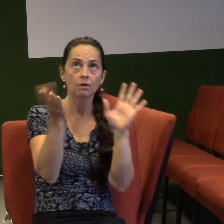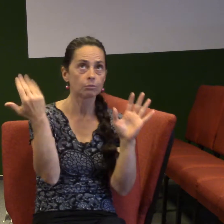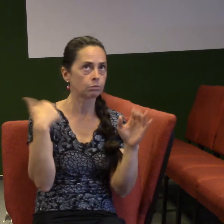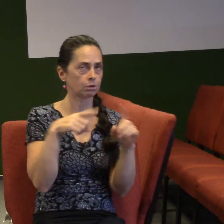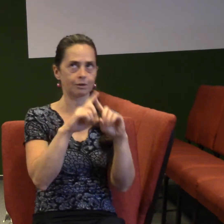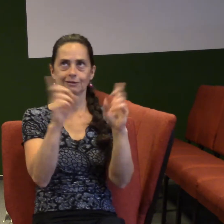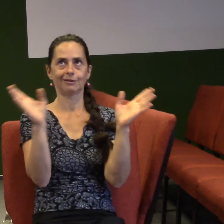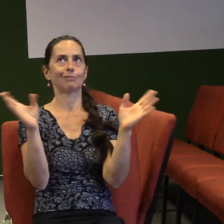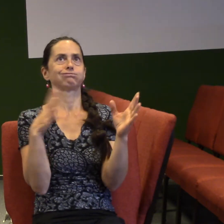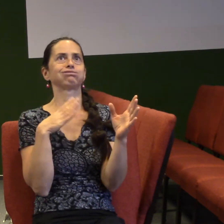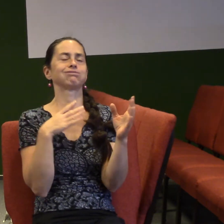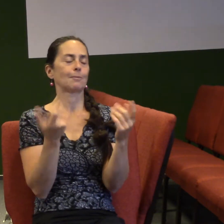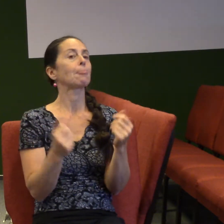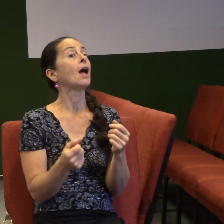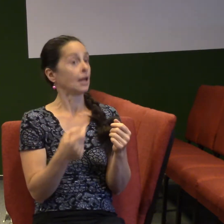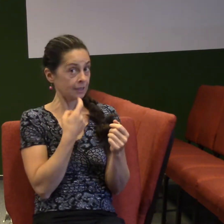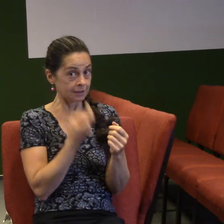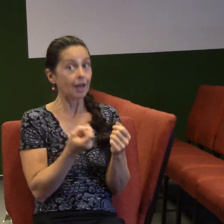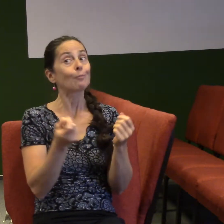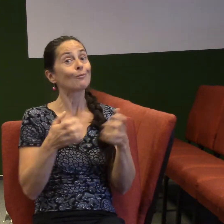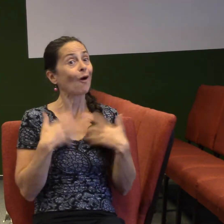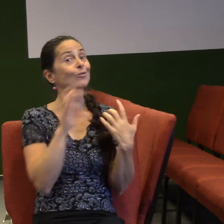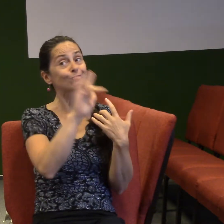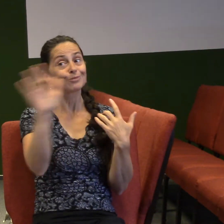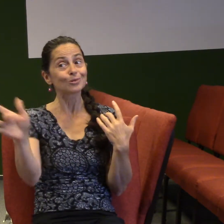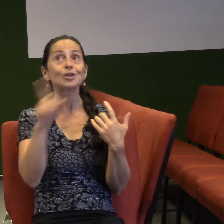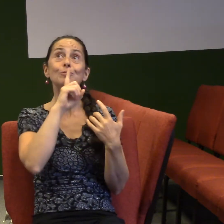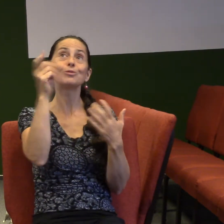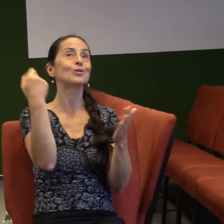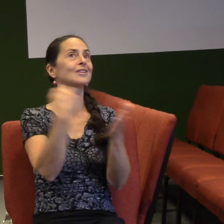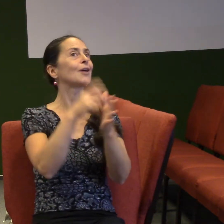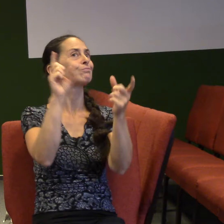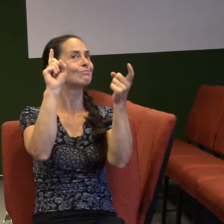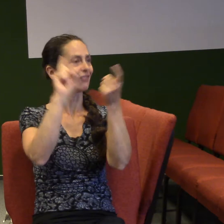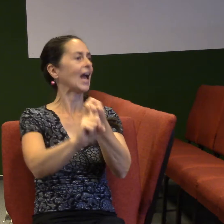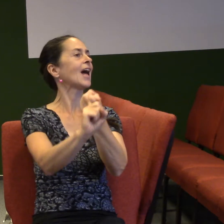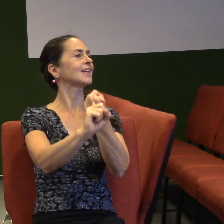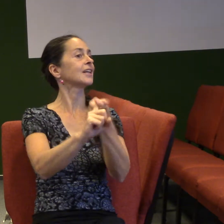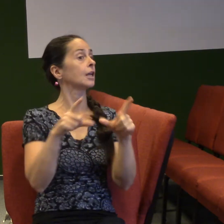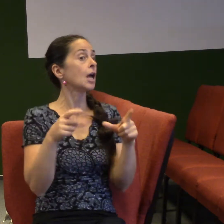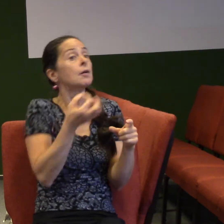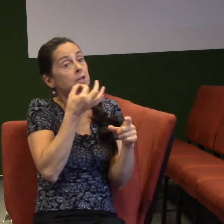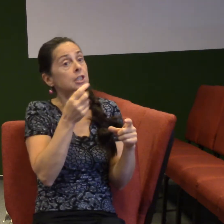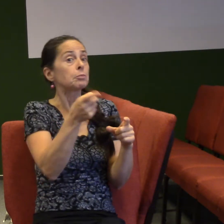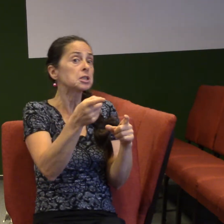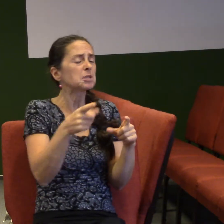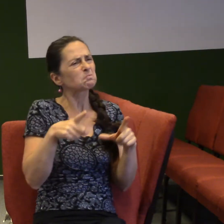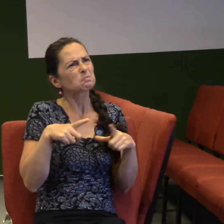pozbudit, že Bůh je věrný. Že ať je tvůj život jako, prožíváš třeba teď momentálně, jako rozkvetlou